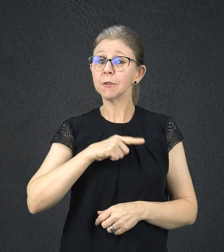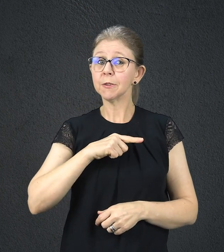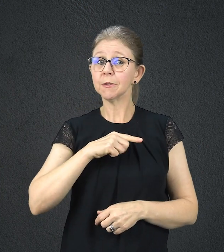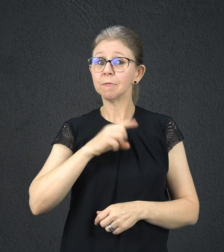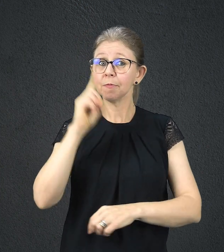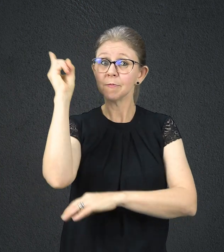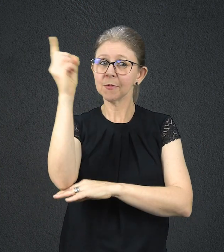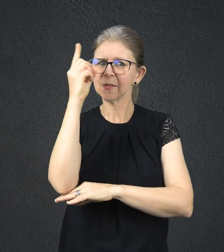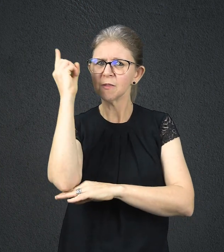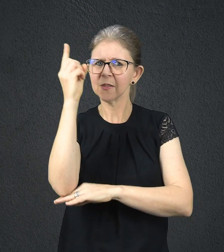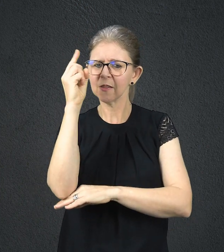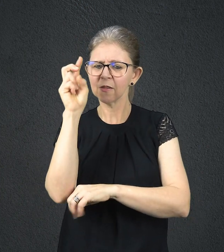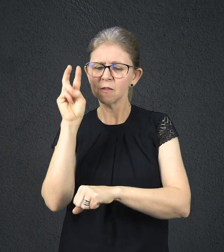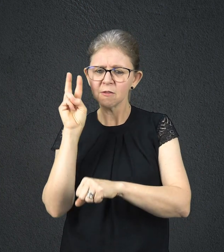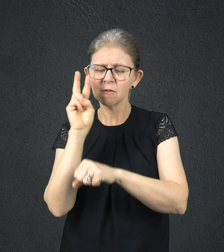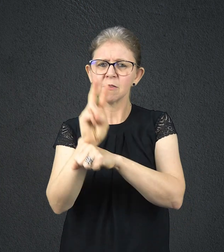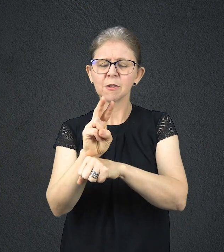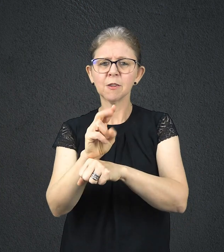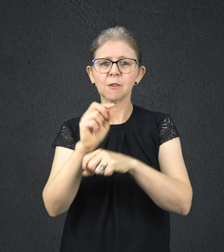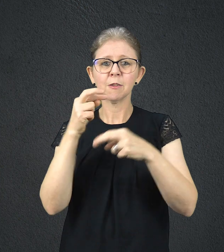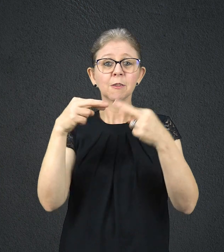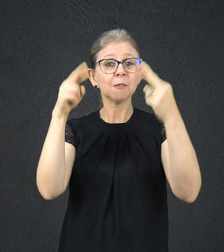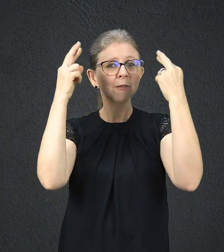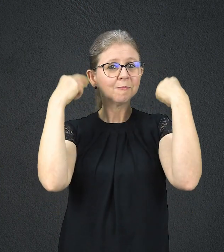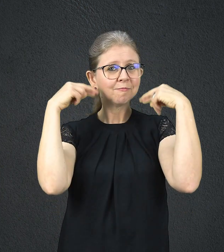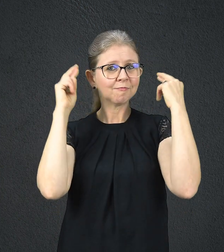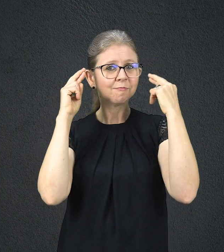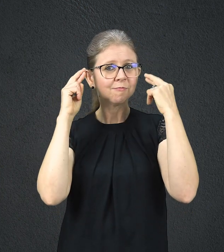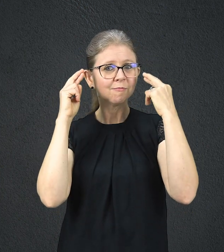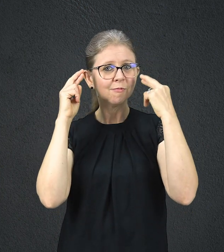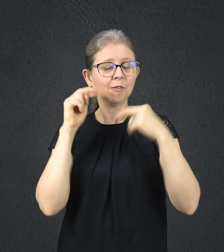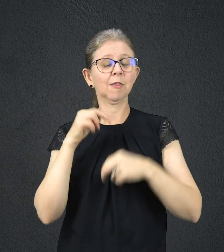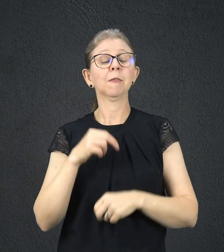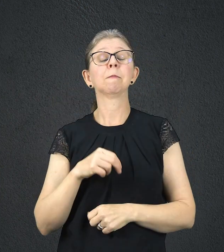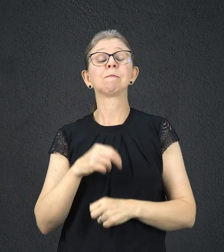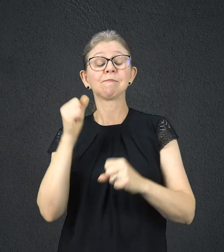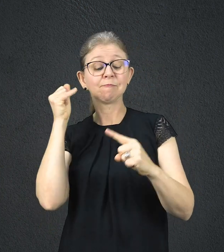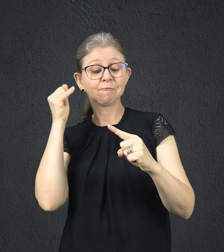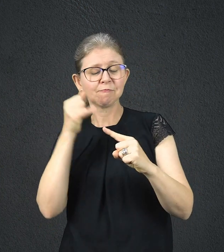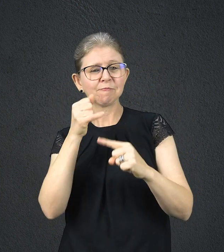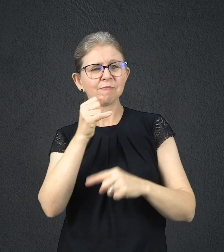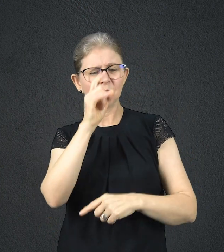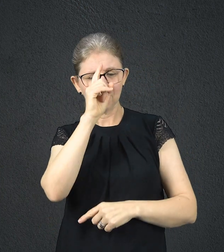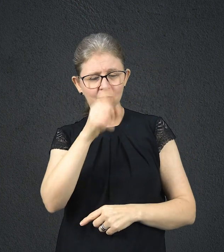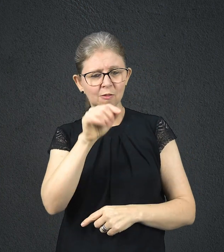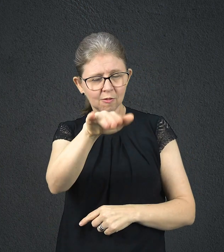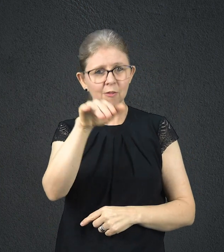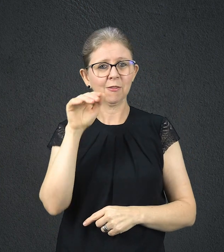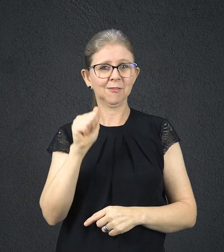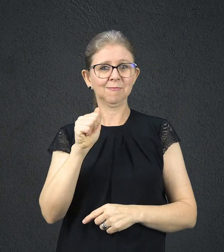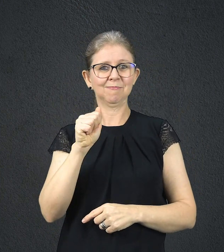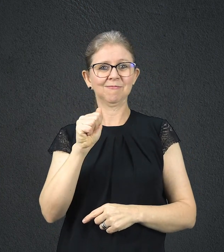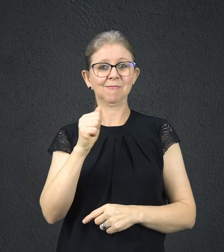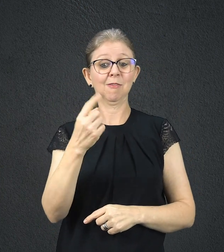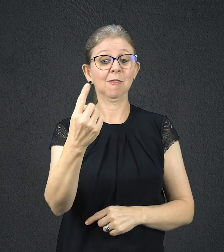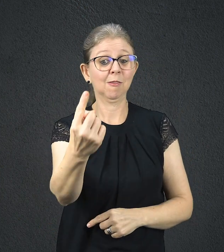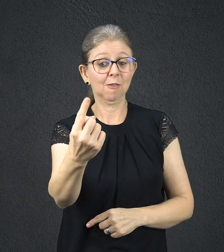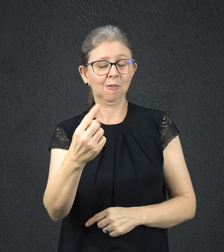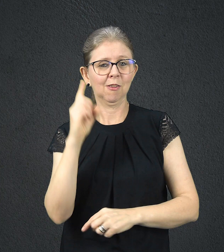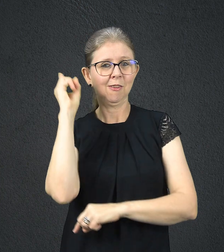Mandou chamá-lo, e quando ele veio, Deus disse a Samuel, É este, levante-se e unja-o.